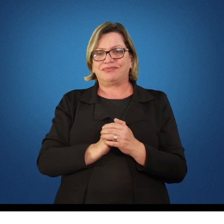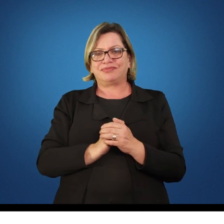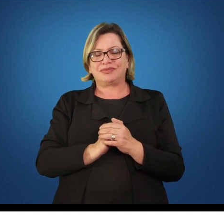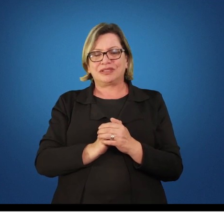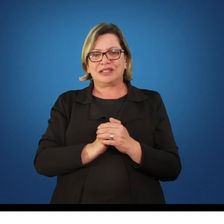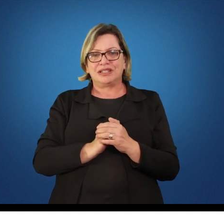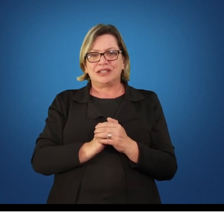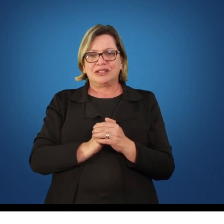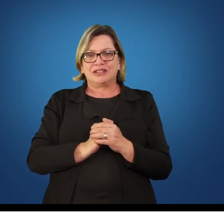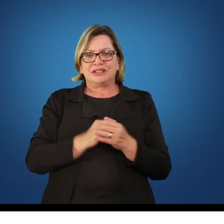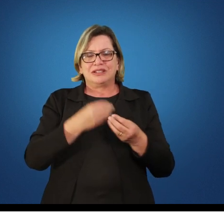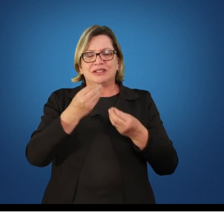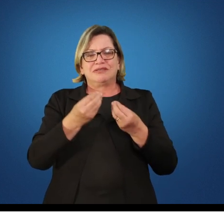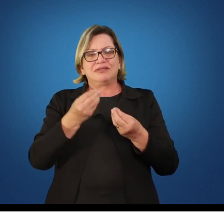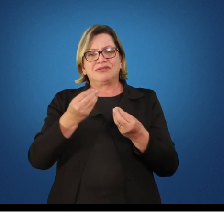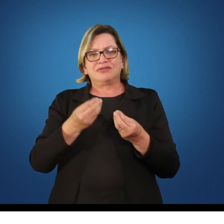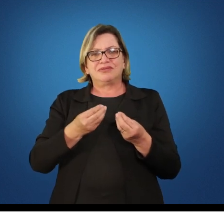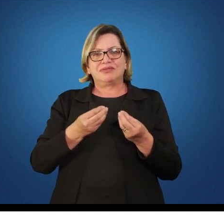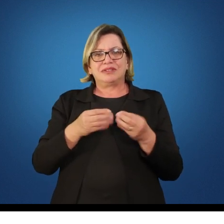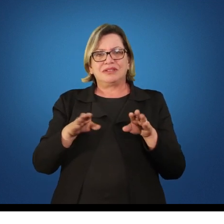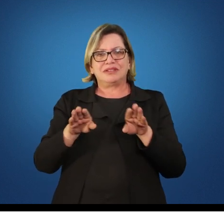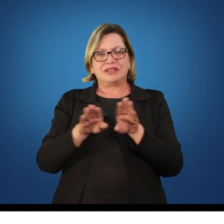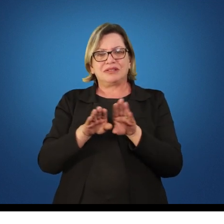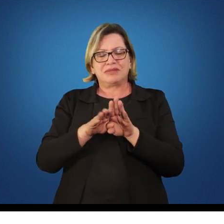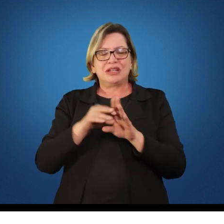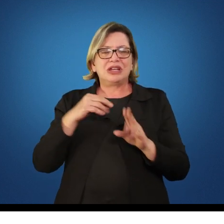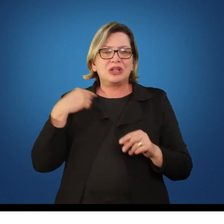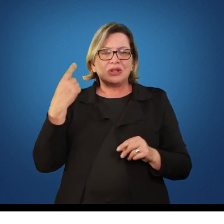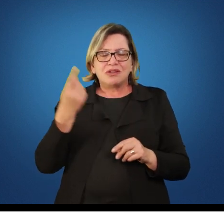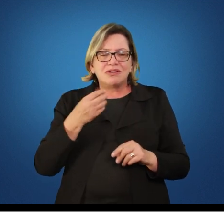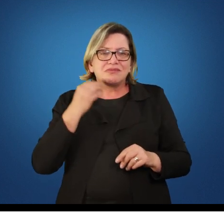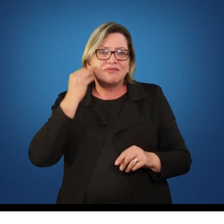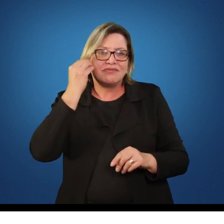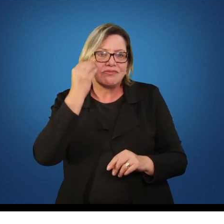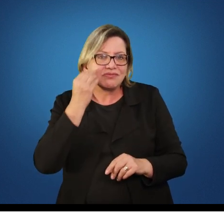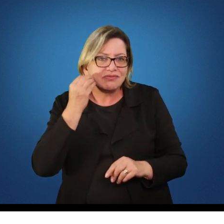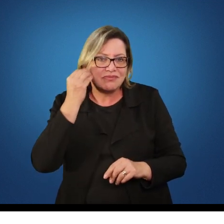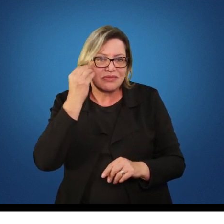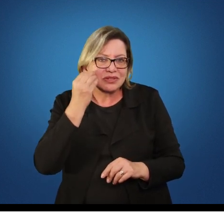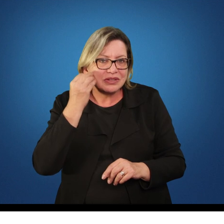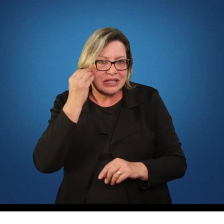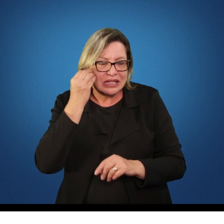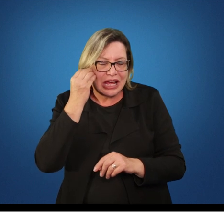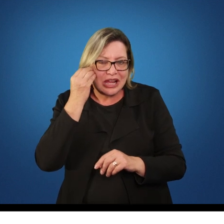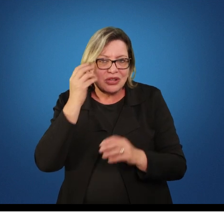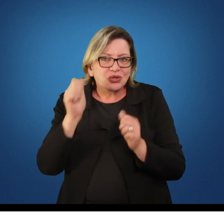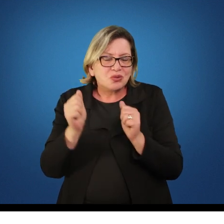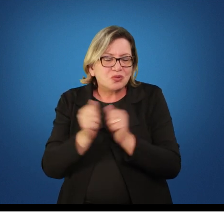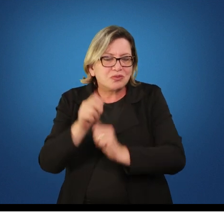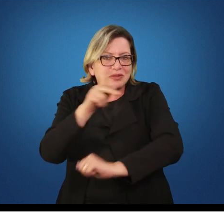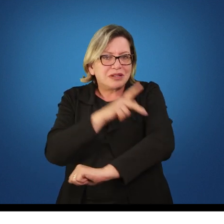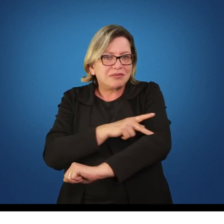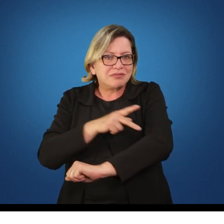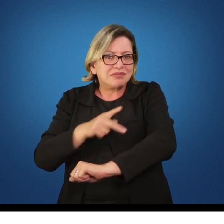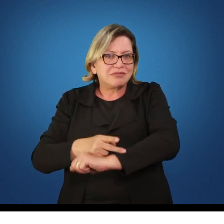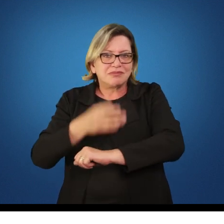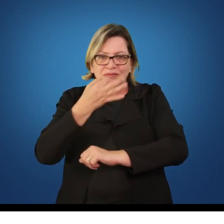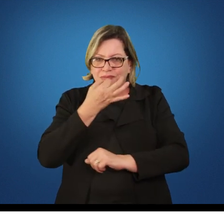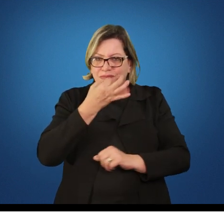e nós vamos tentar dentro dessa pedagogia crítica de Paulo